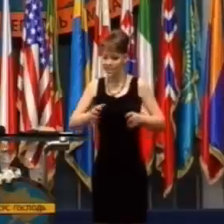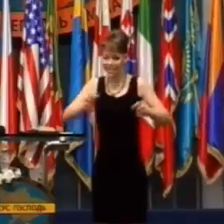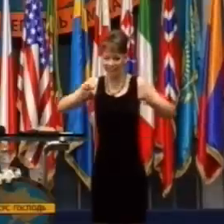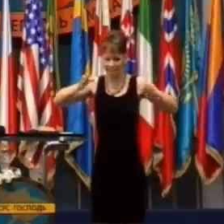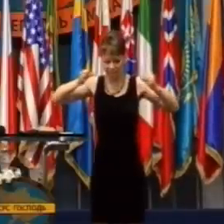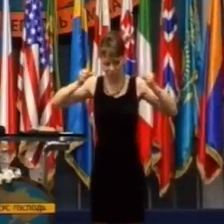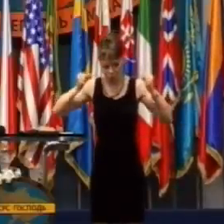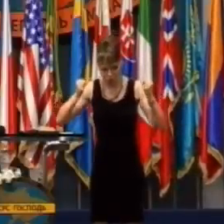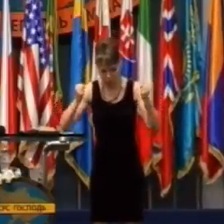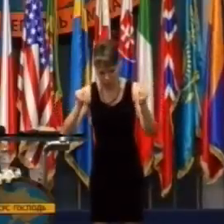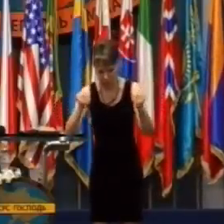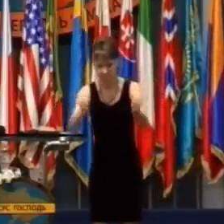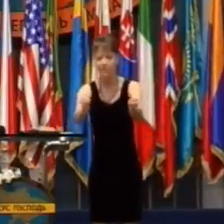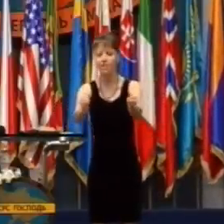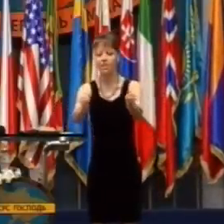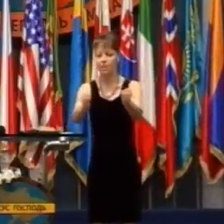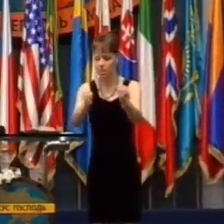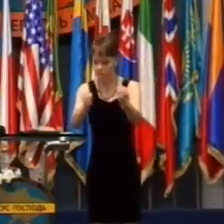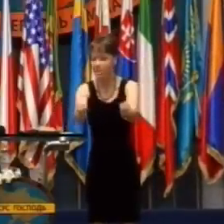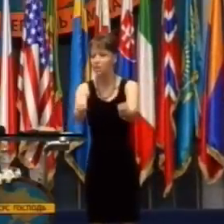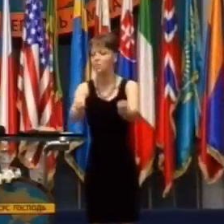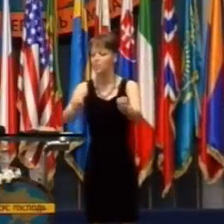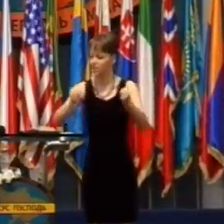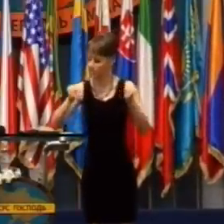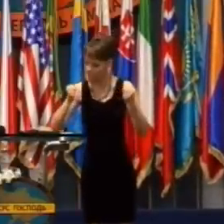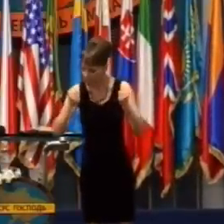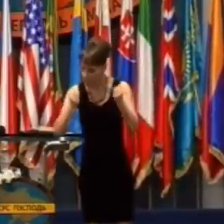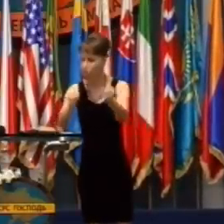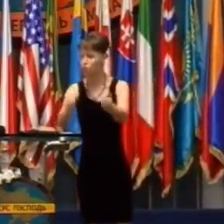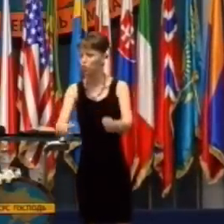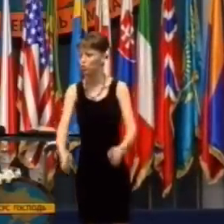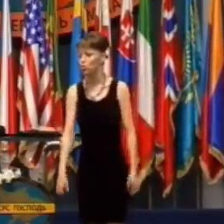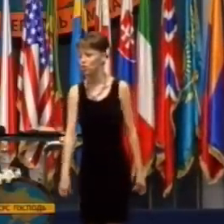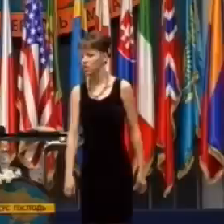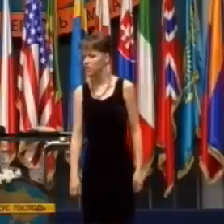A bola to tak obrovská demonstrácia moci,